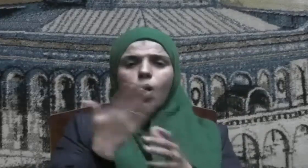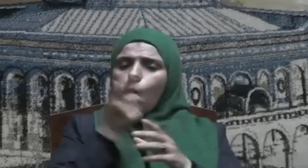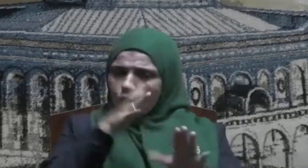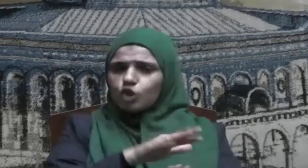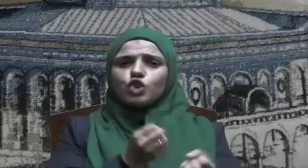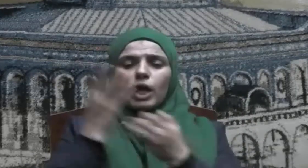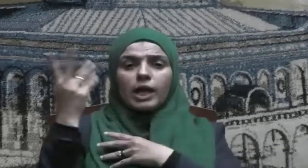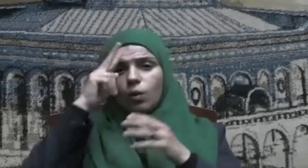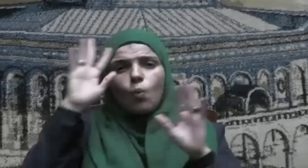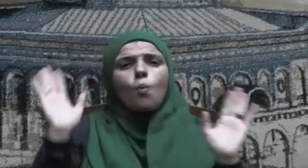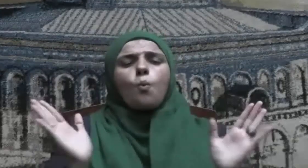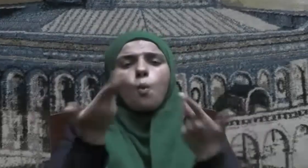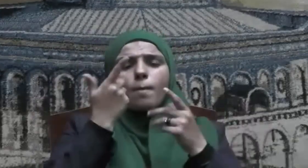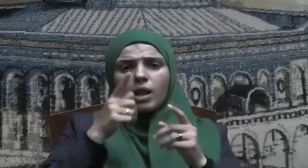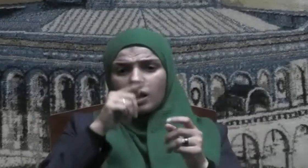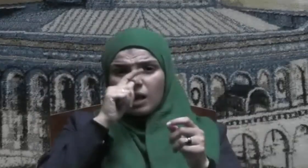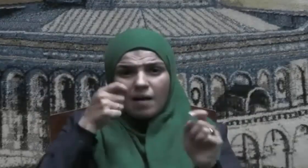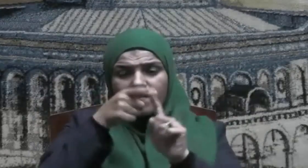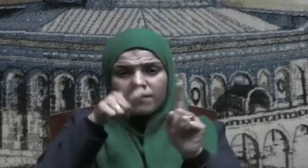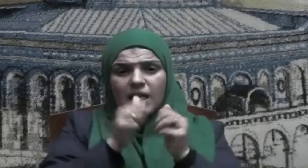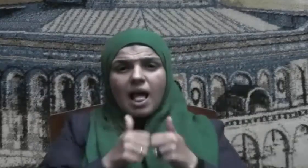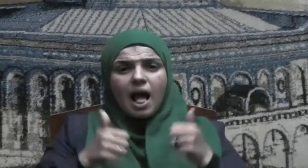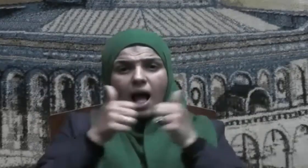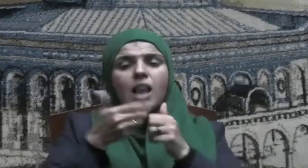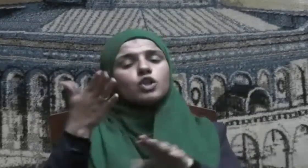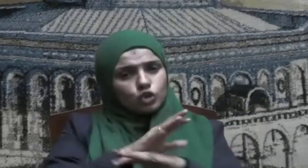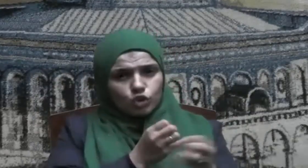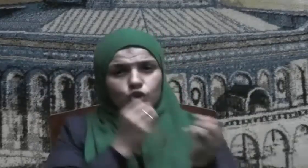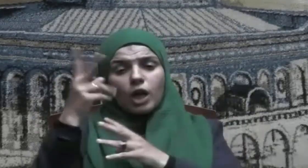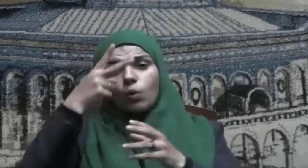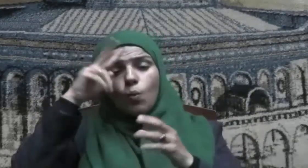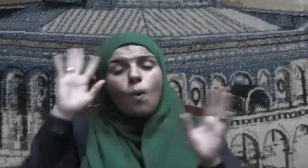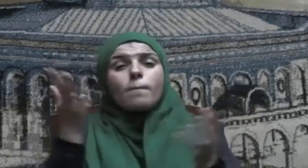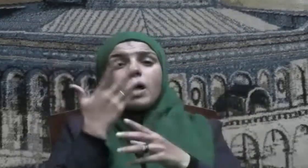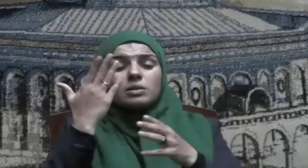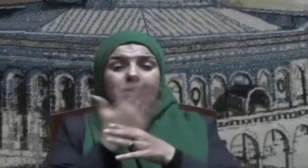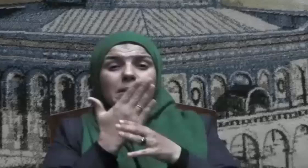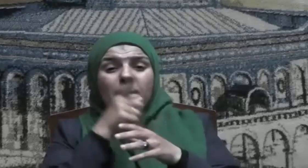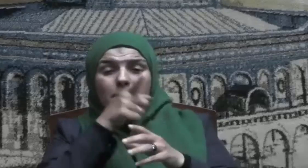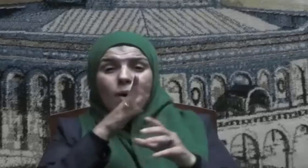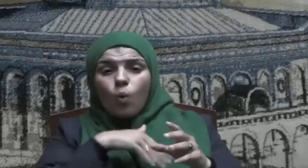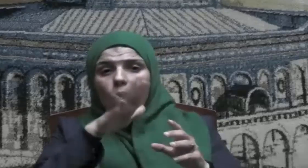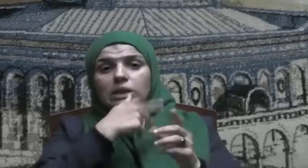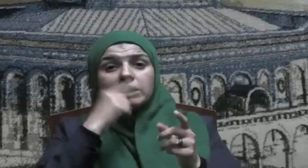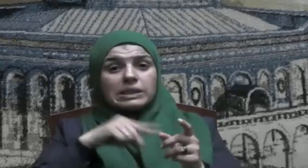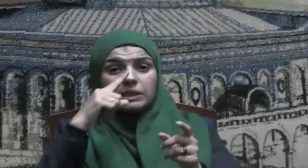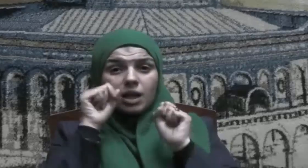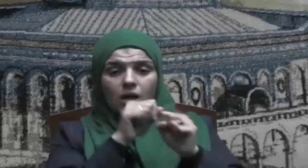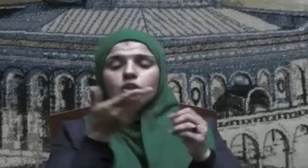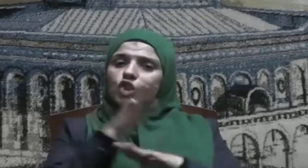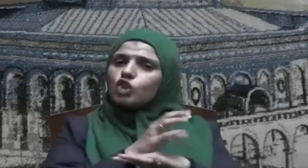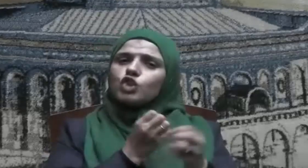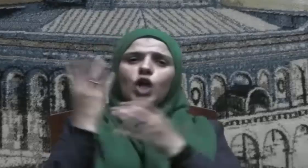أصيب دون أهله فهو شهيد ومن أصيب دون دينه فهو شهيد ومن ثم